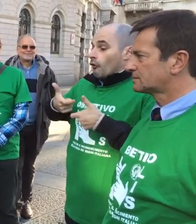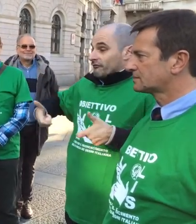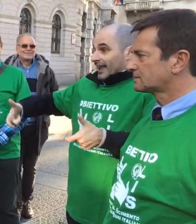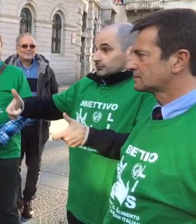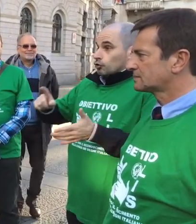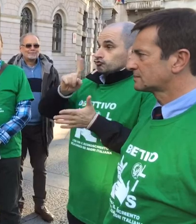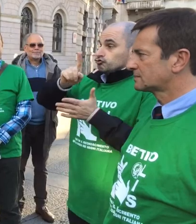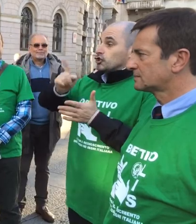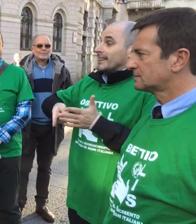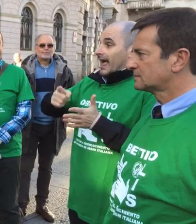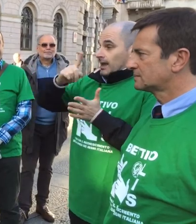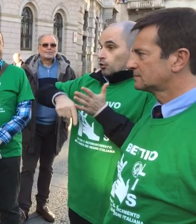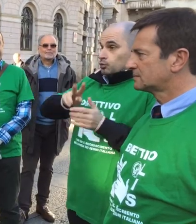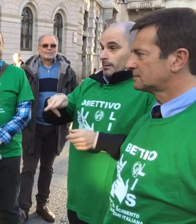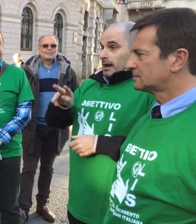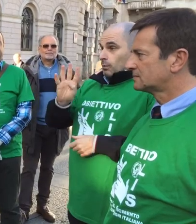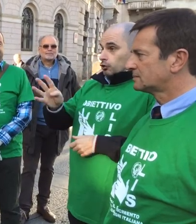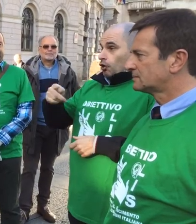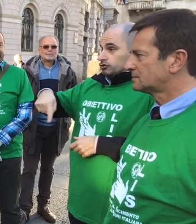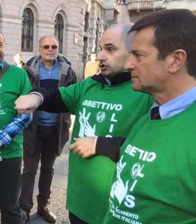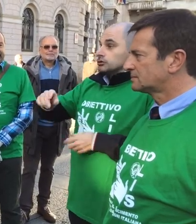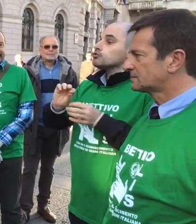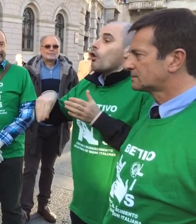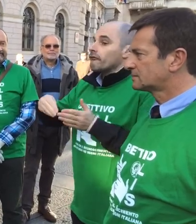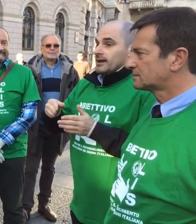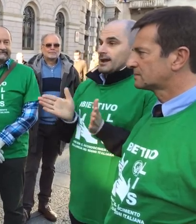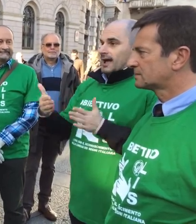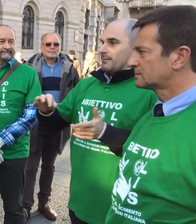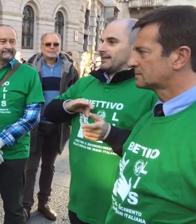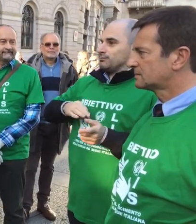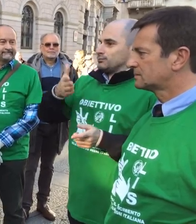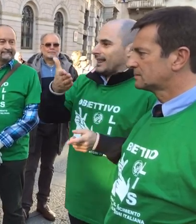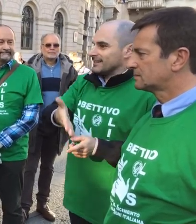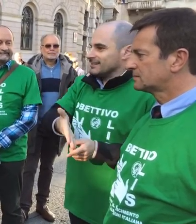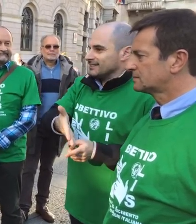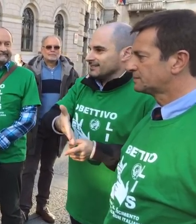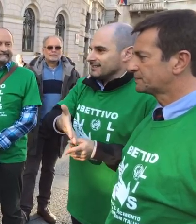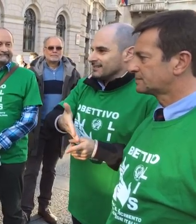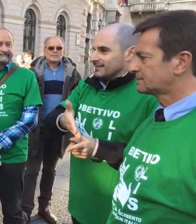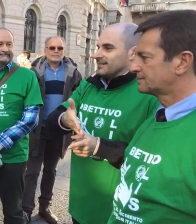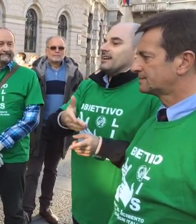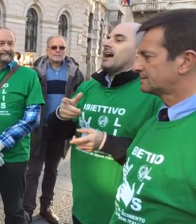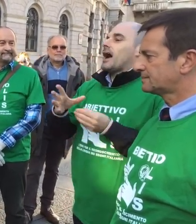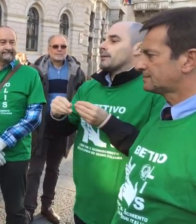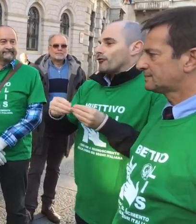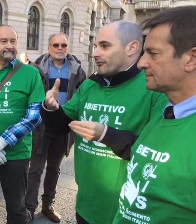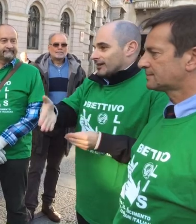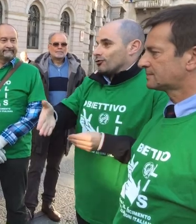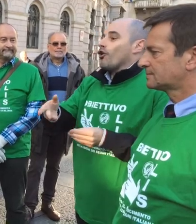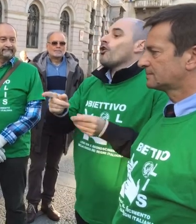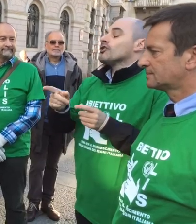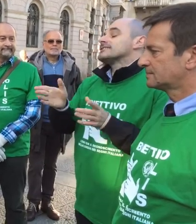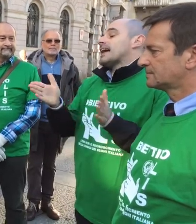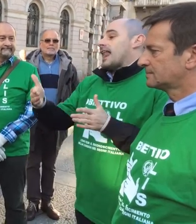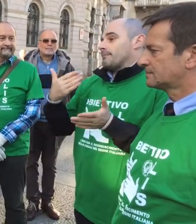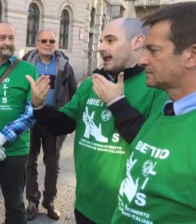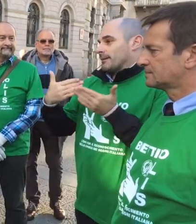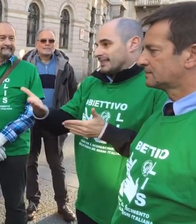fa, il fatto del convegno, oggi è un anno, il 14, nella Camera dei Deputati, abbiamo fatto